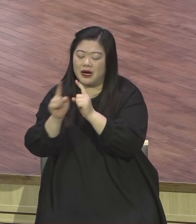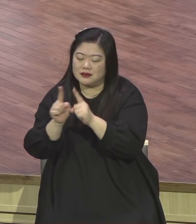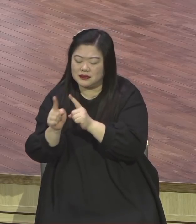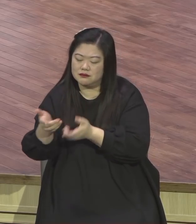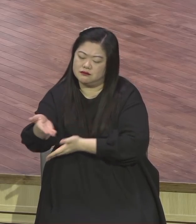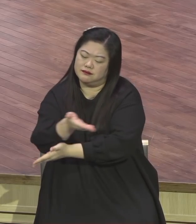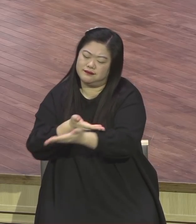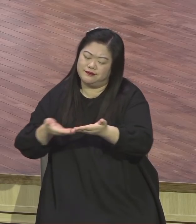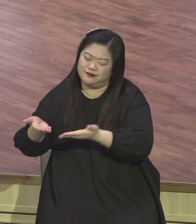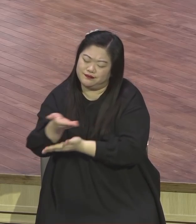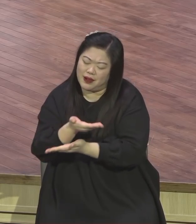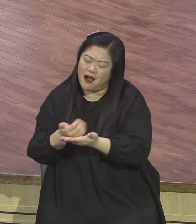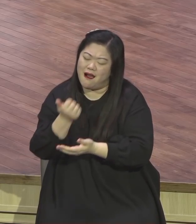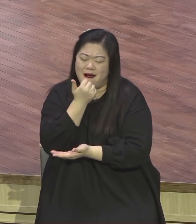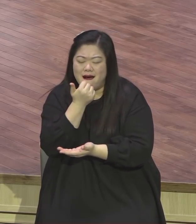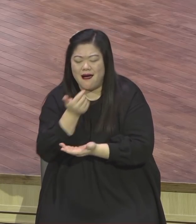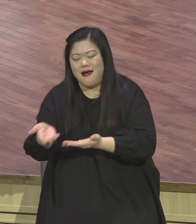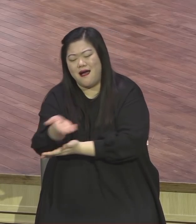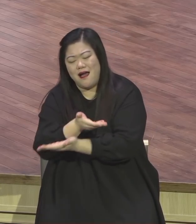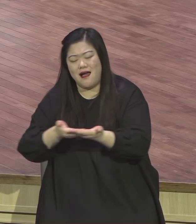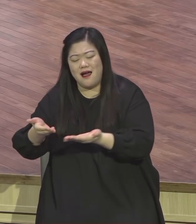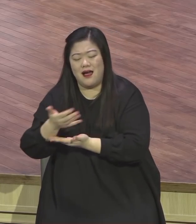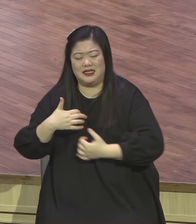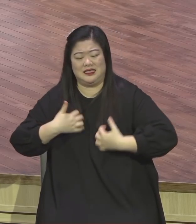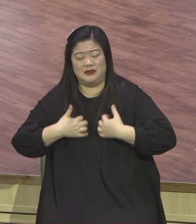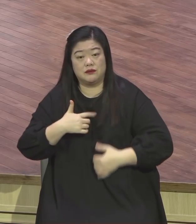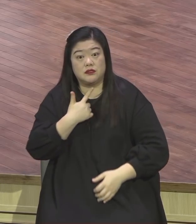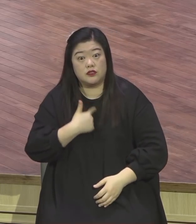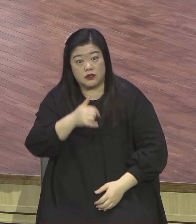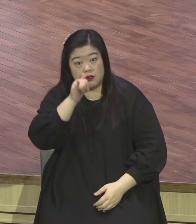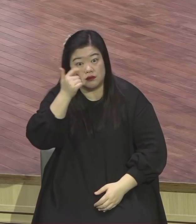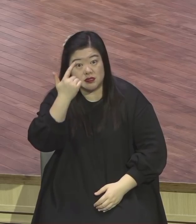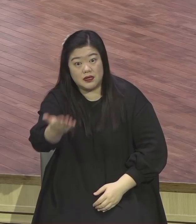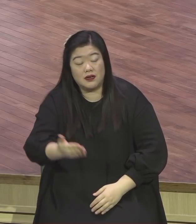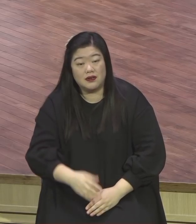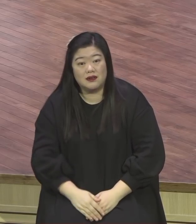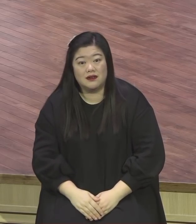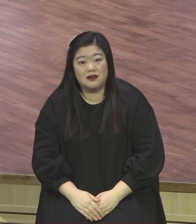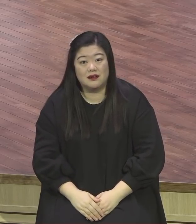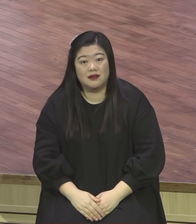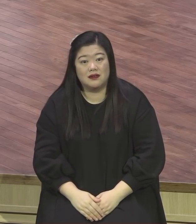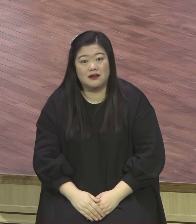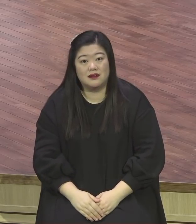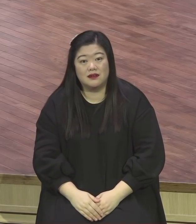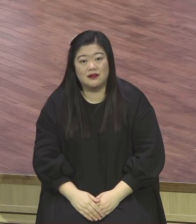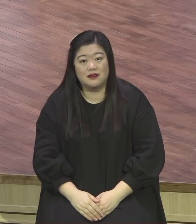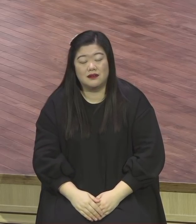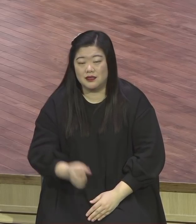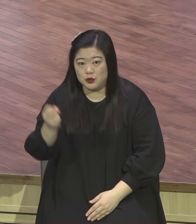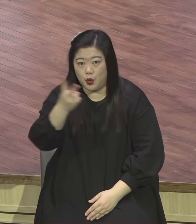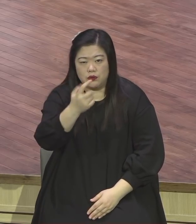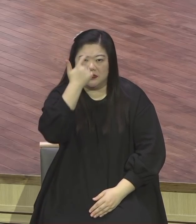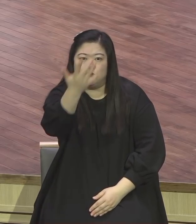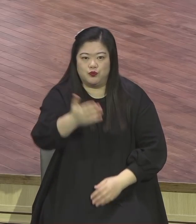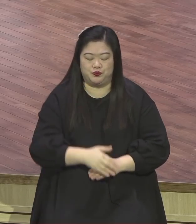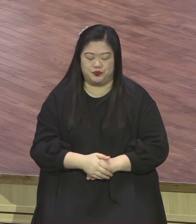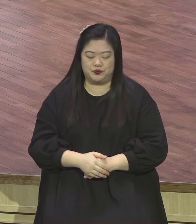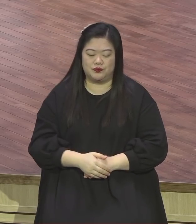여러분이요 찬양을 부르다가 눈에 눈물이 나오지